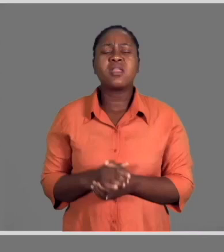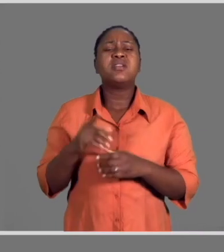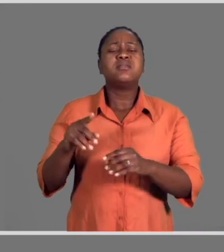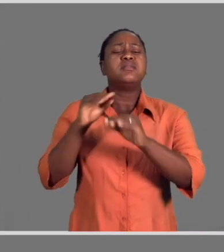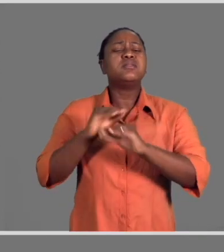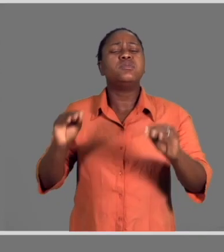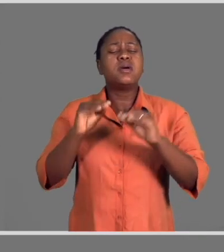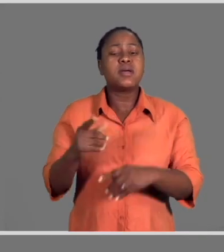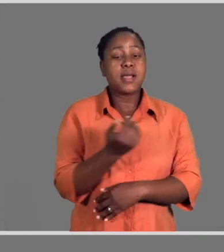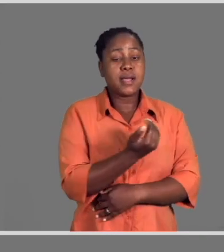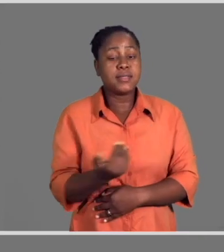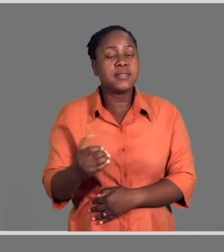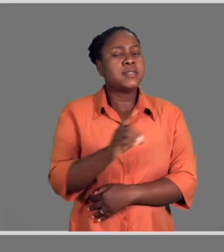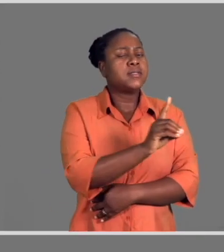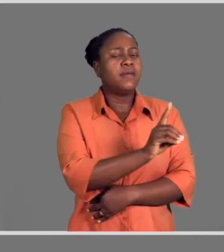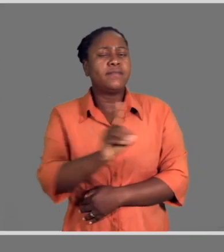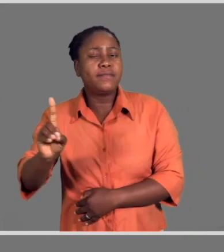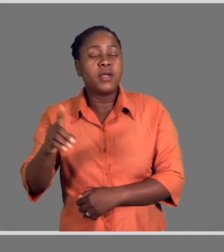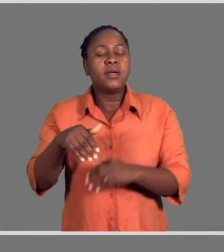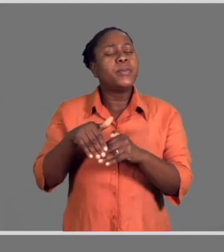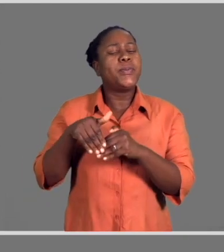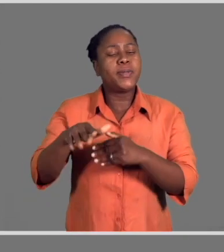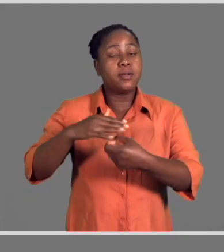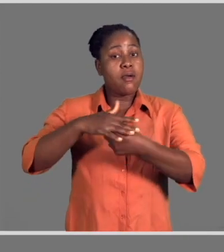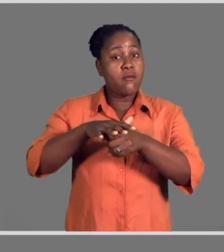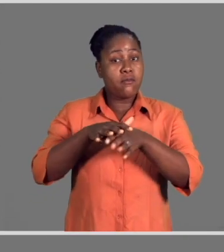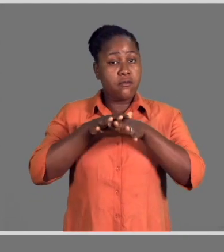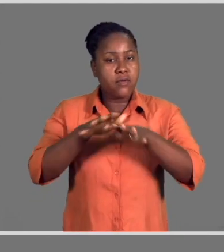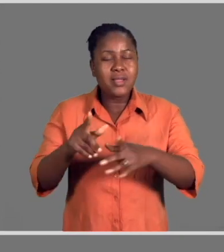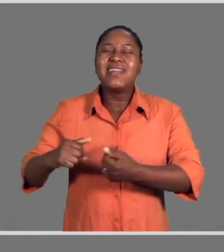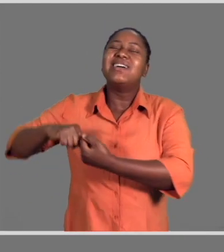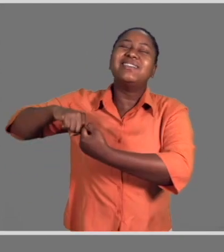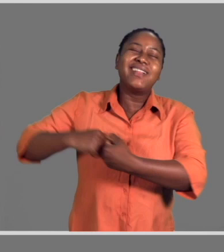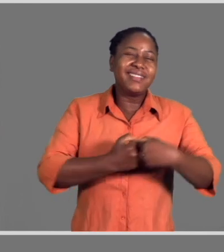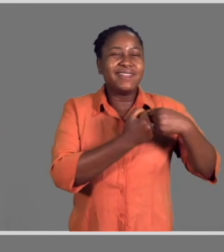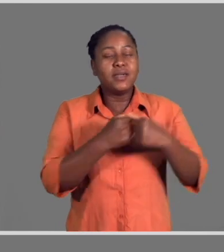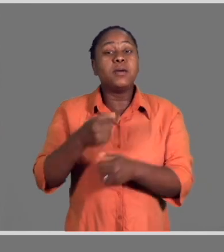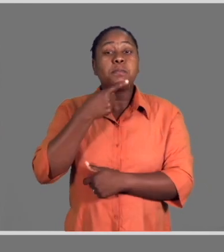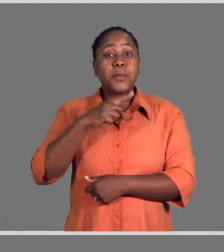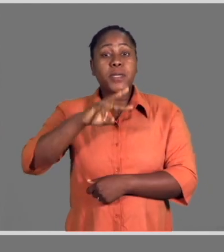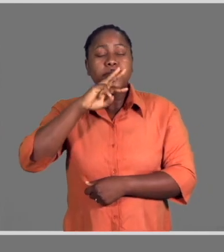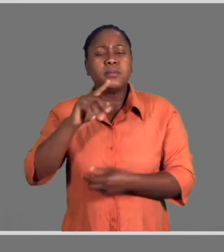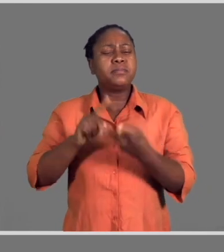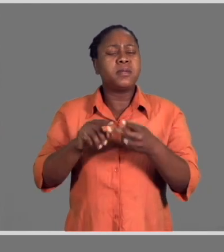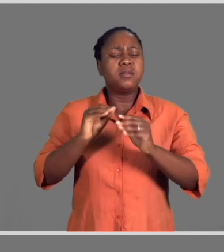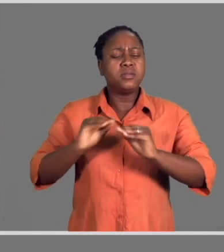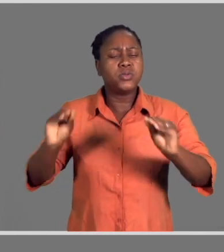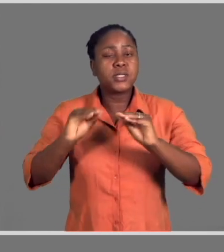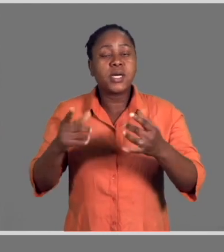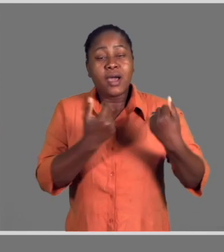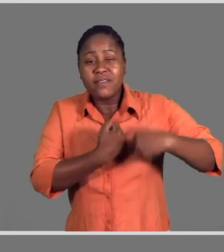A educação das crianças com deficiência durante a pandemia da Covid-19 continua a ser um desafio para pais e encarregados de educação.